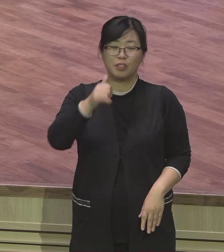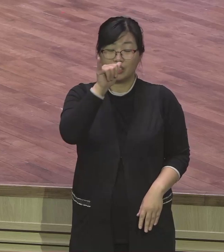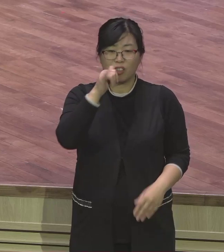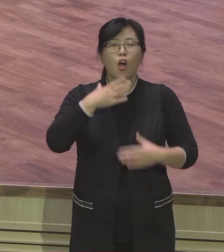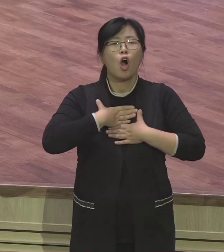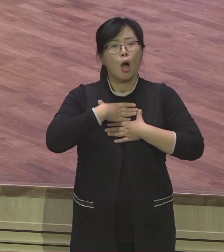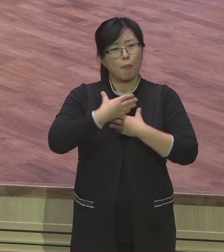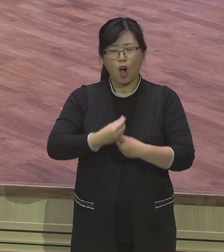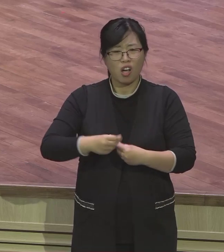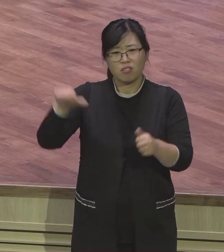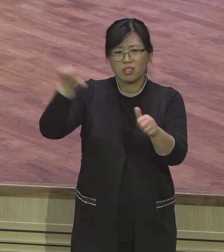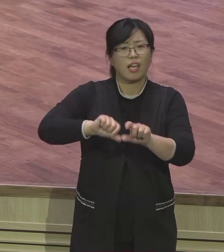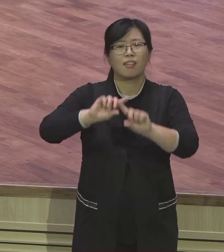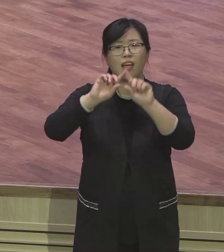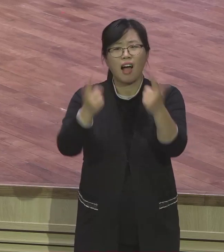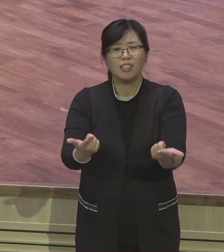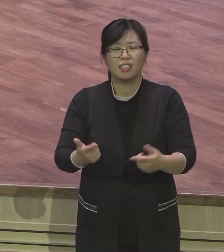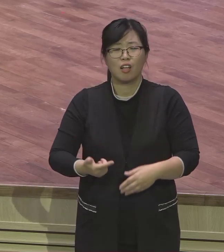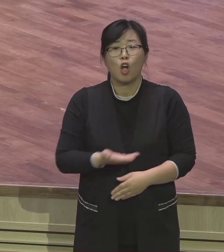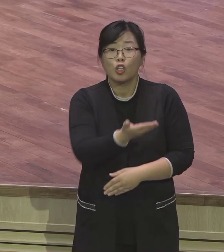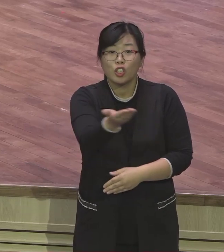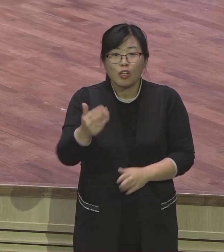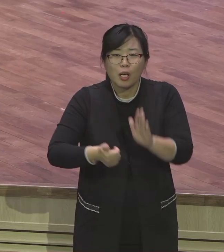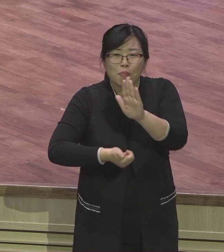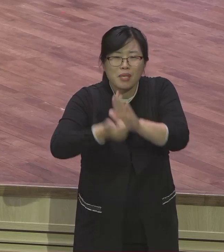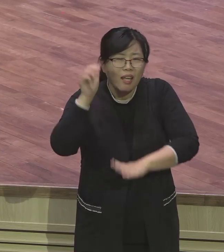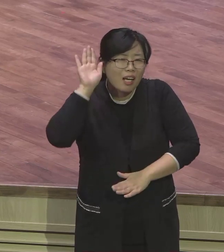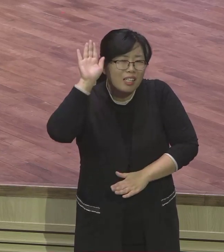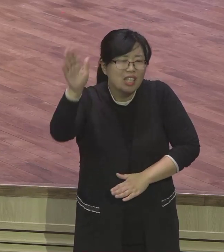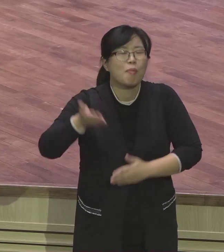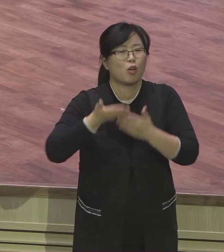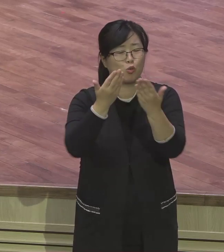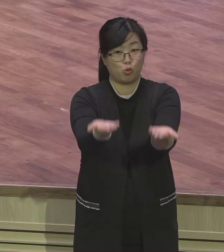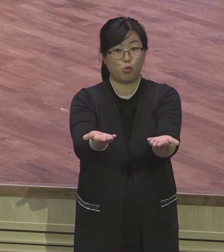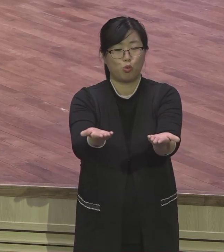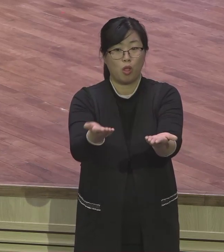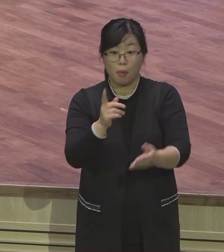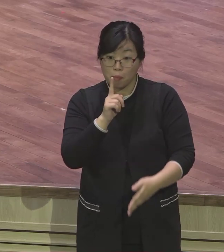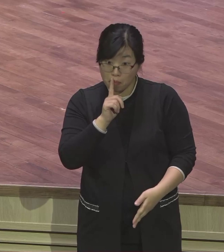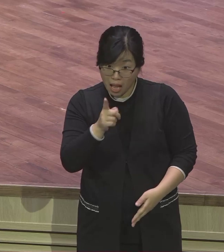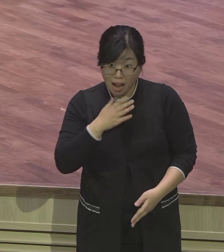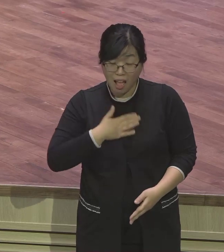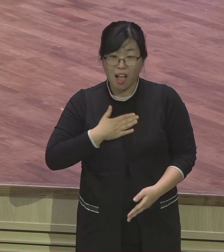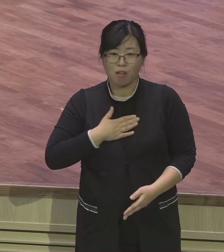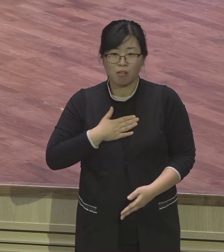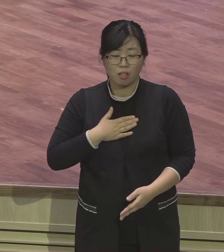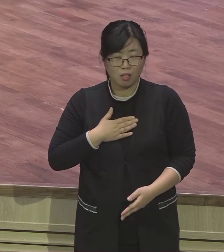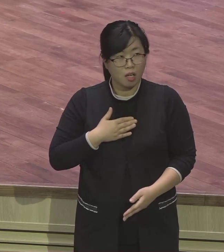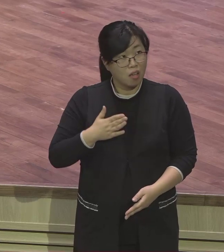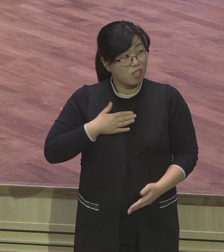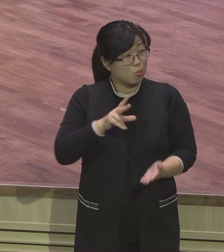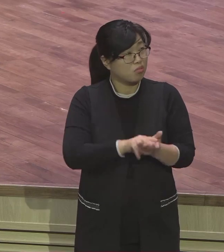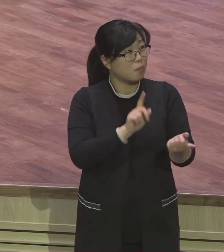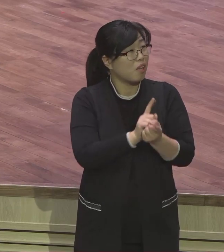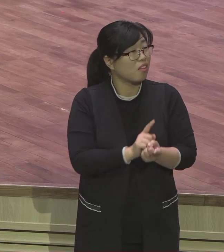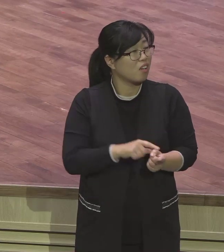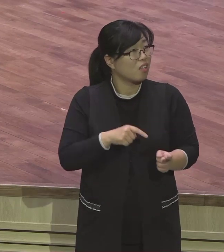지향이 아니니라 너희에게 미래와 희망을 주는 것이니라 지향이 아니에요 또 망할 것